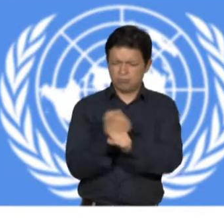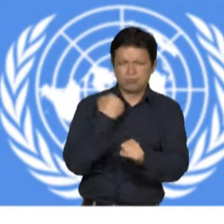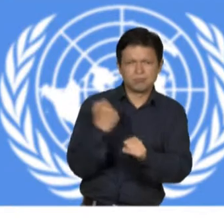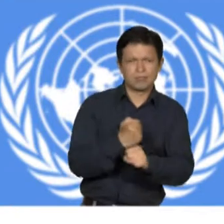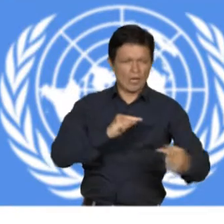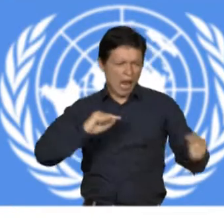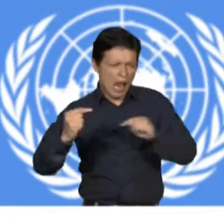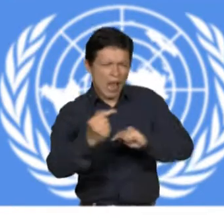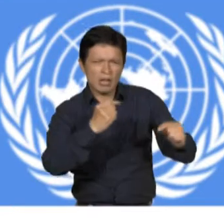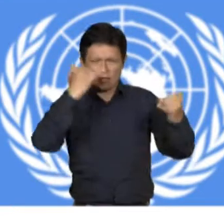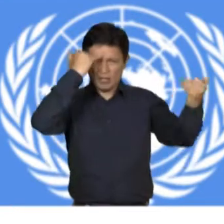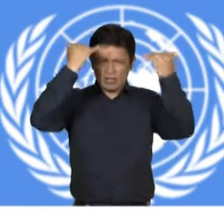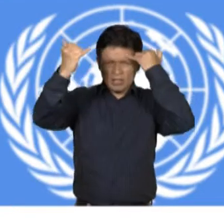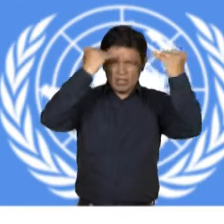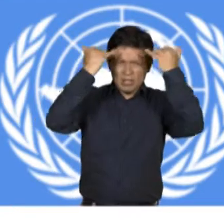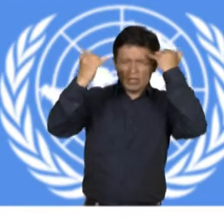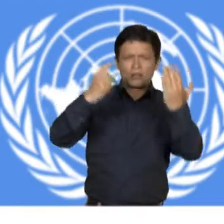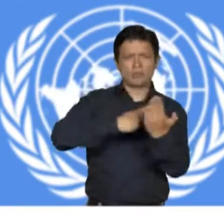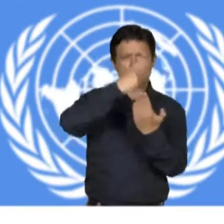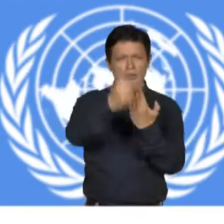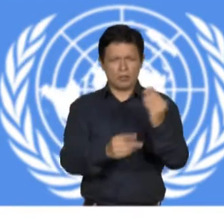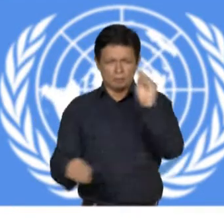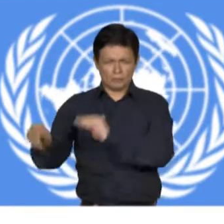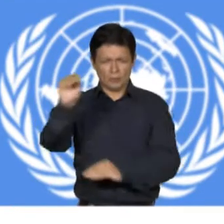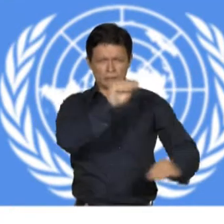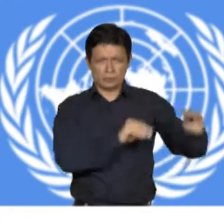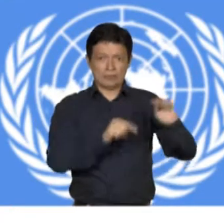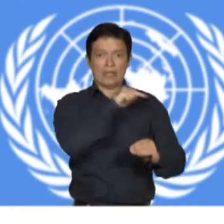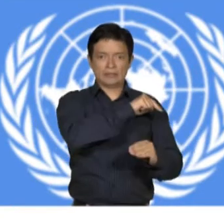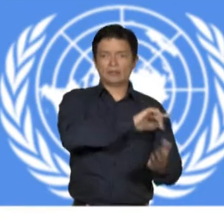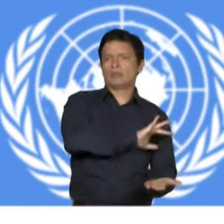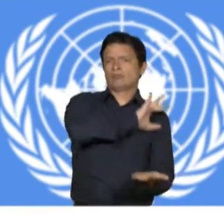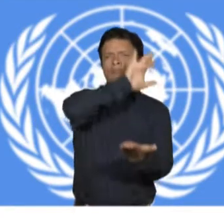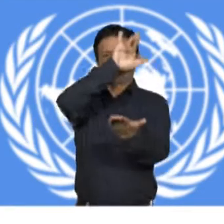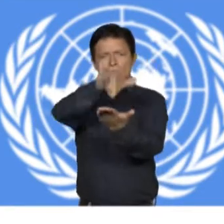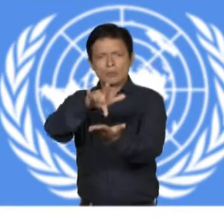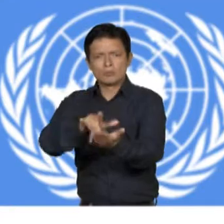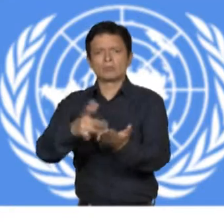aportaciones en relación con el lugar de trabajo y el mercado laboral.